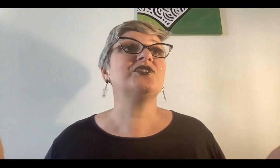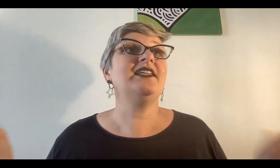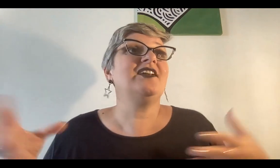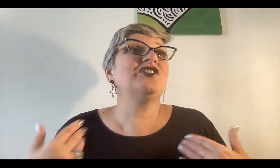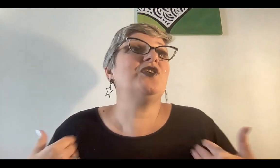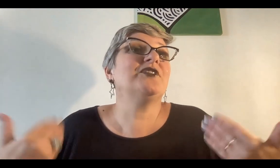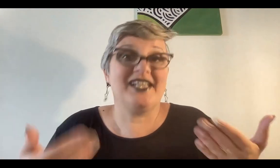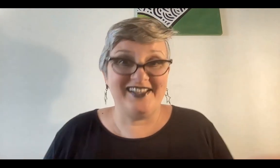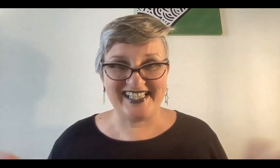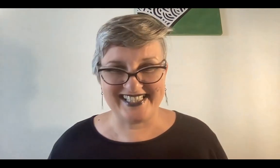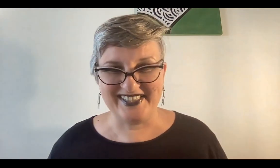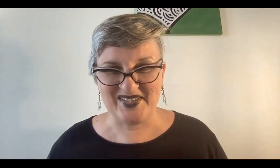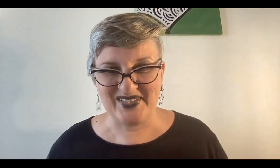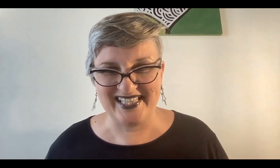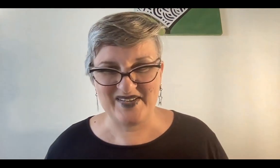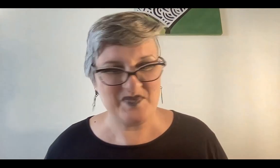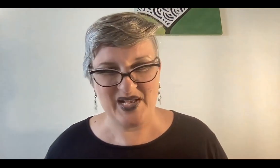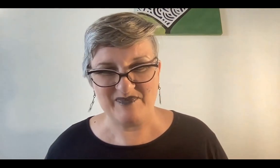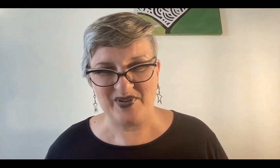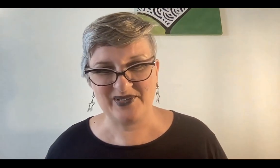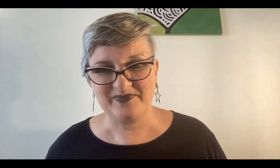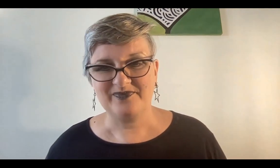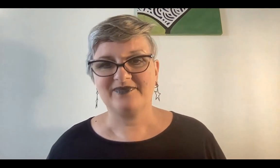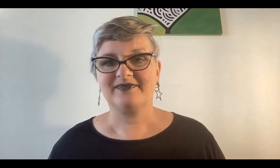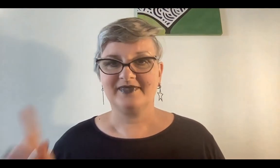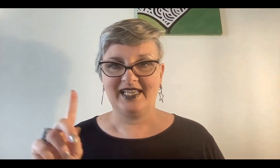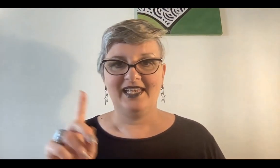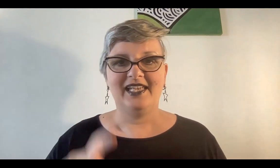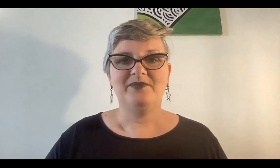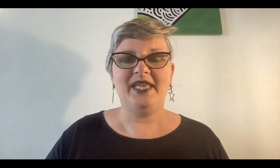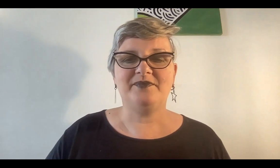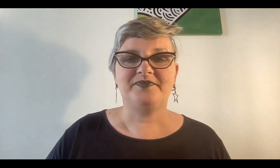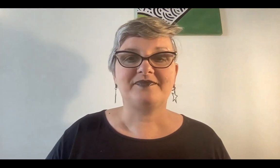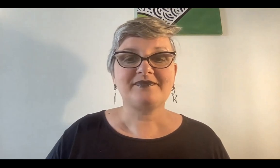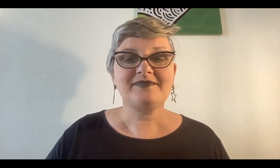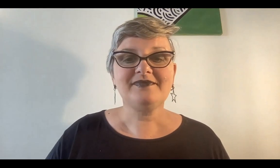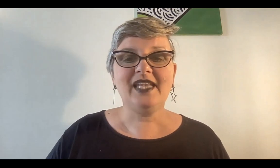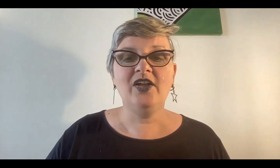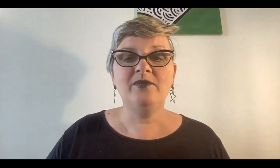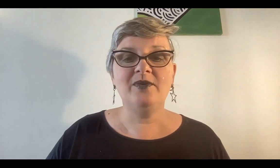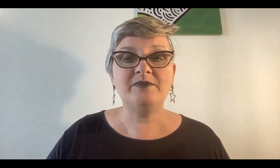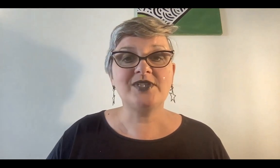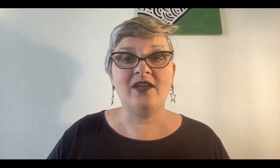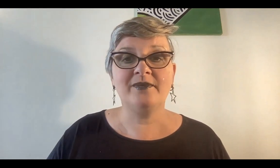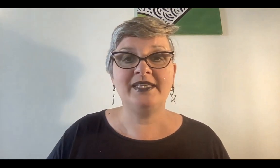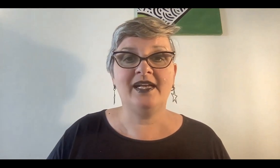suceder. No, somos el que lo estás haciendo suceder, mi amor. Bien, ahora volvamos a la órbita